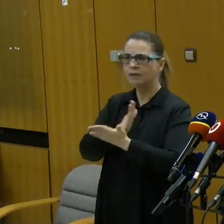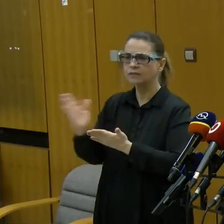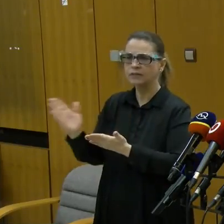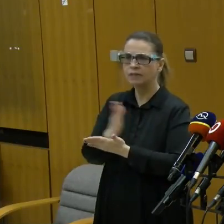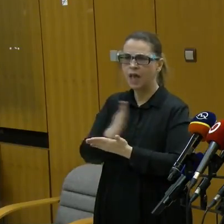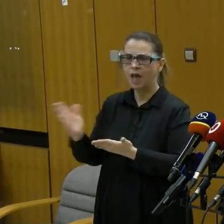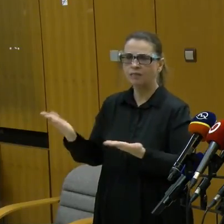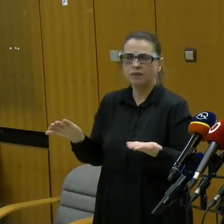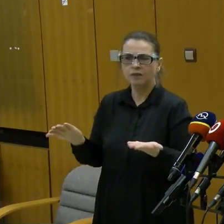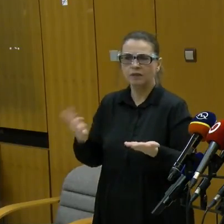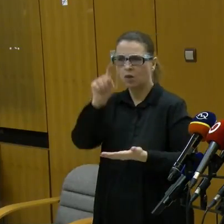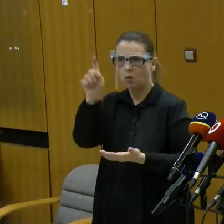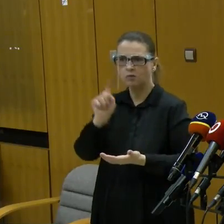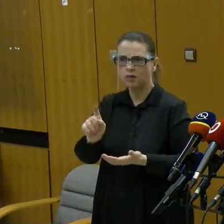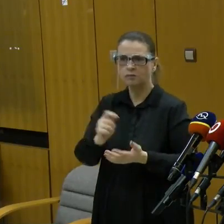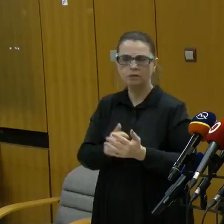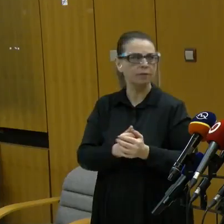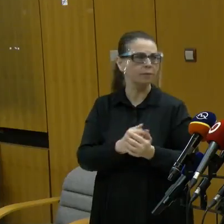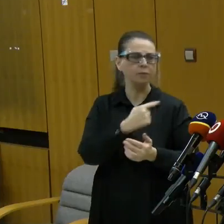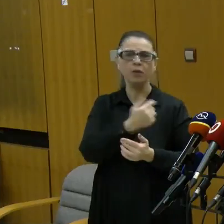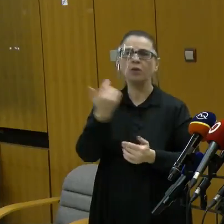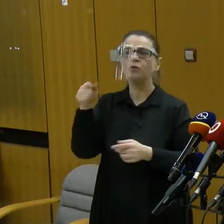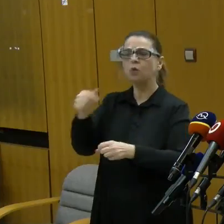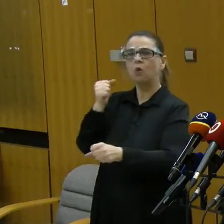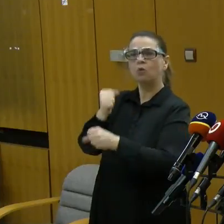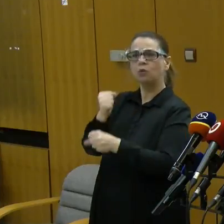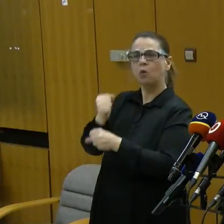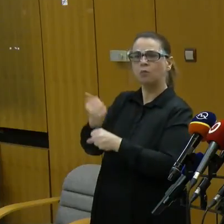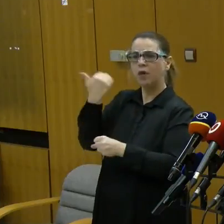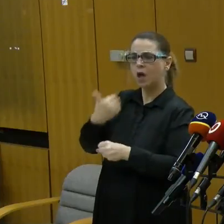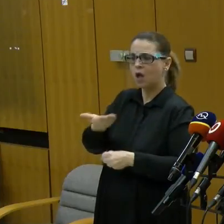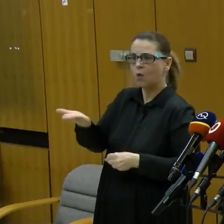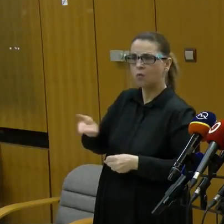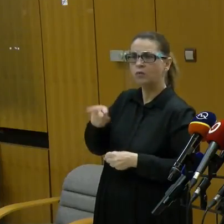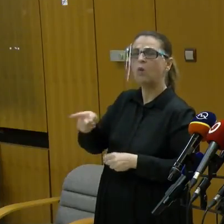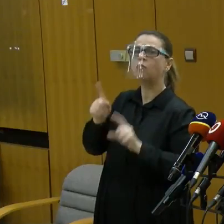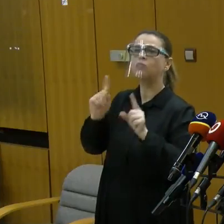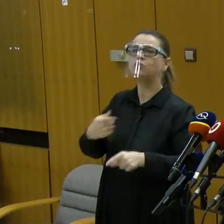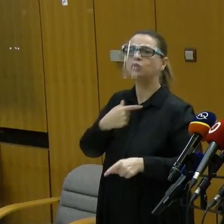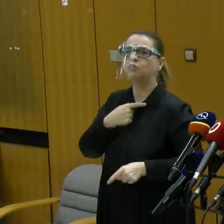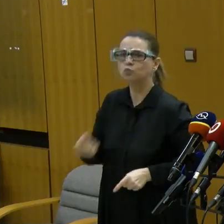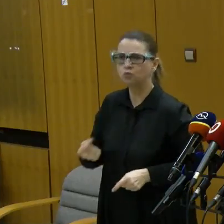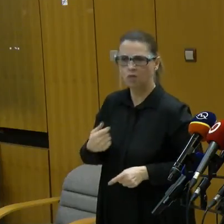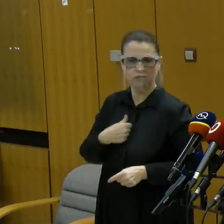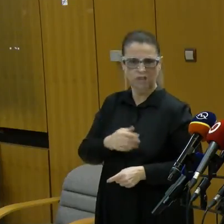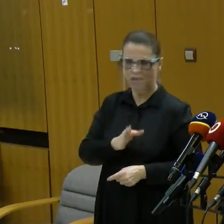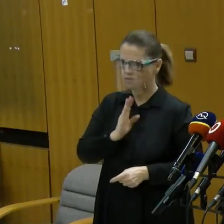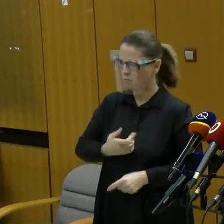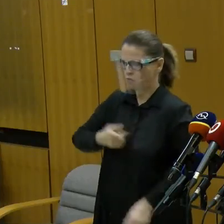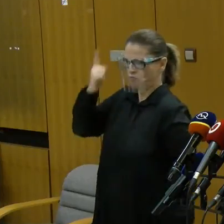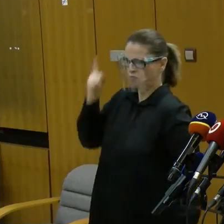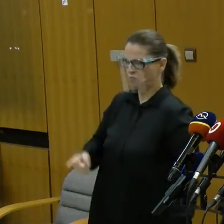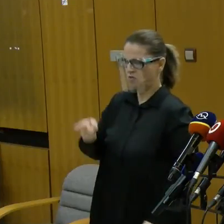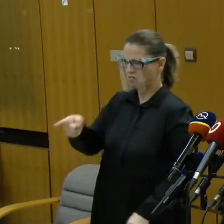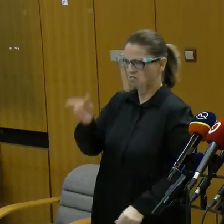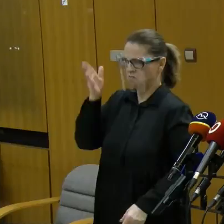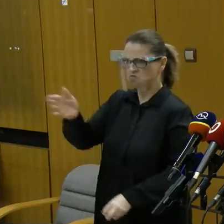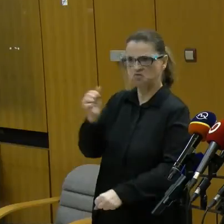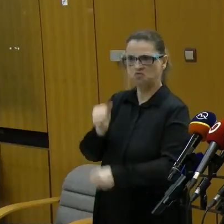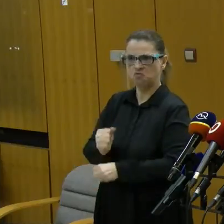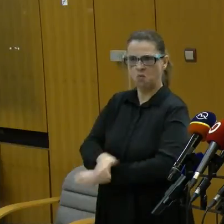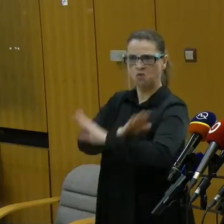Viete, to robia ľudia, ktorí si musia súhlasiť to robiť. Takže ja to nedokážem prikázať niekomu, budeš to robiť a basta fiedli.